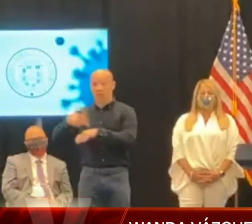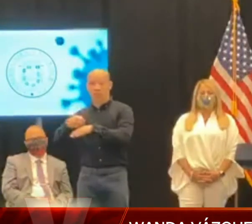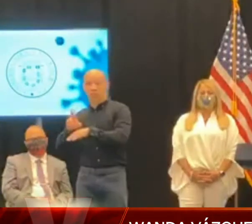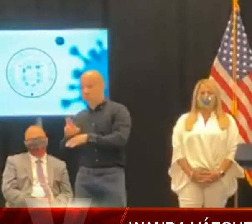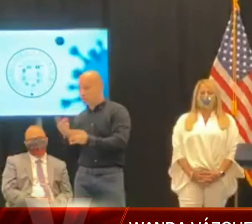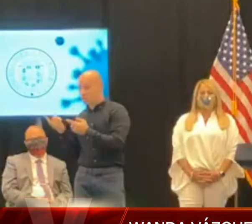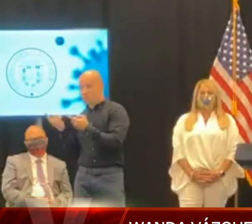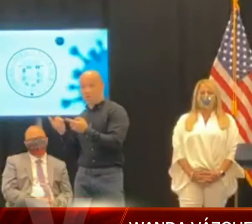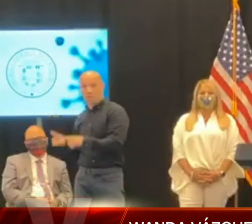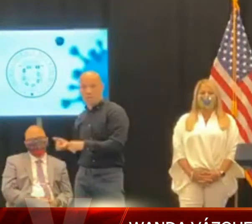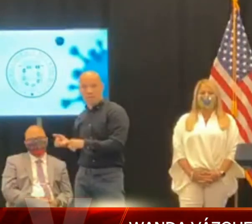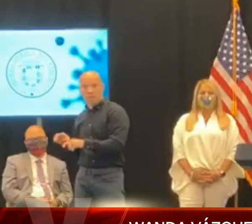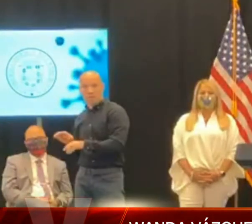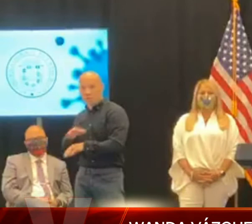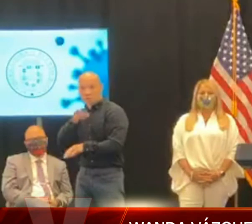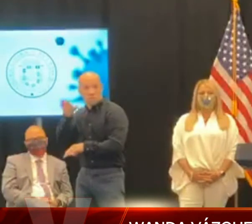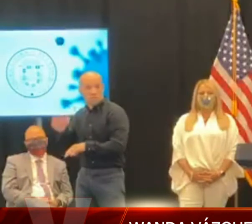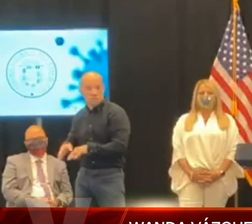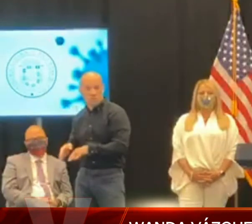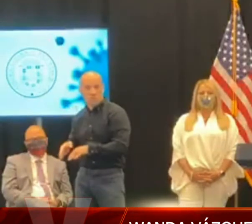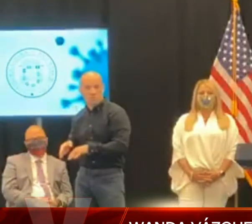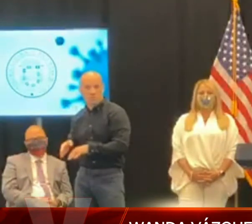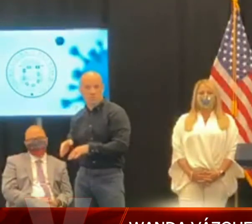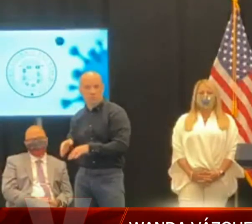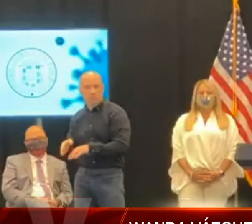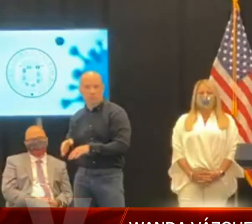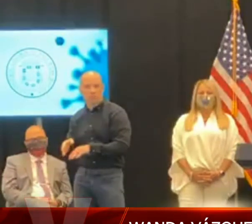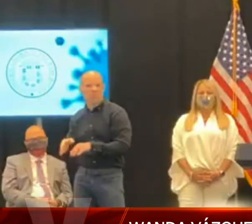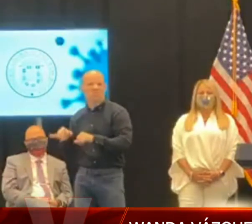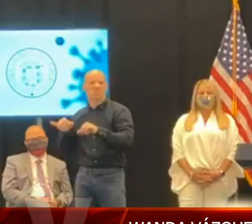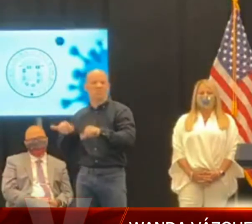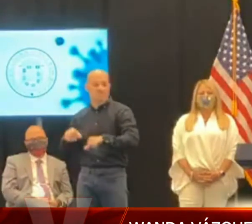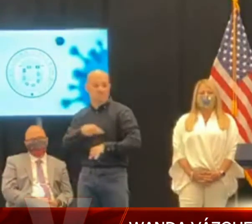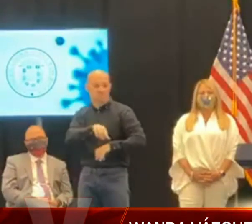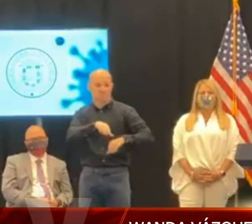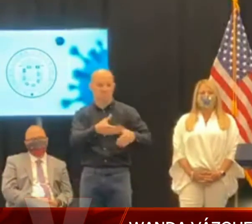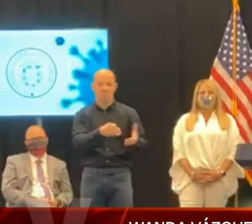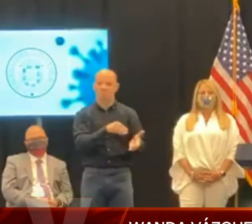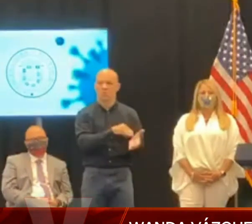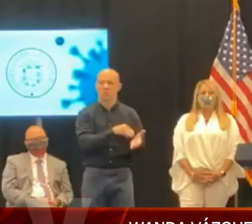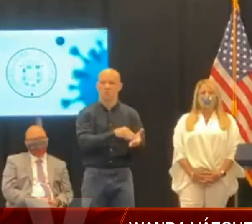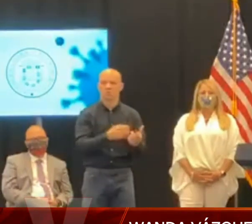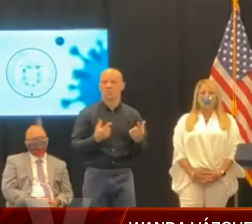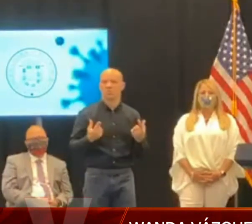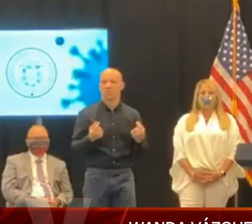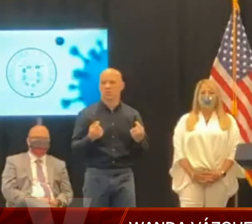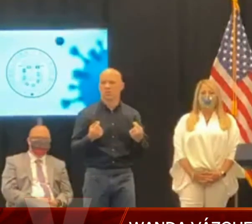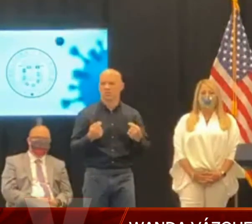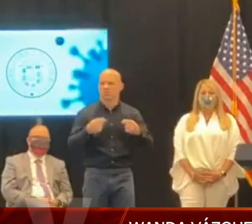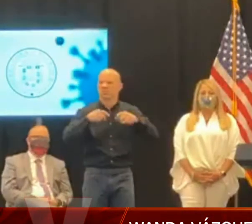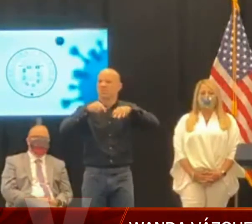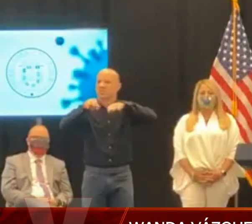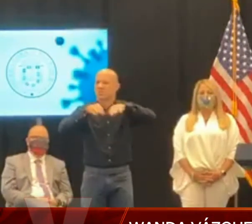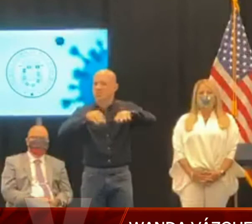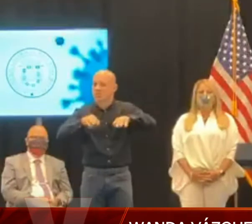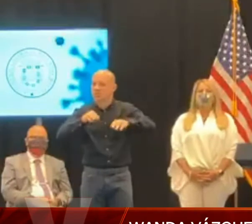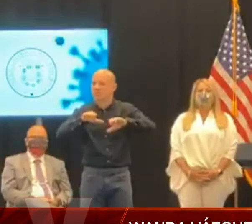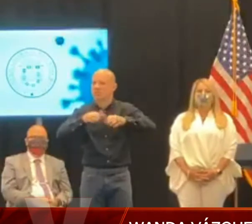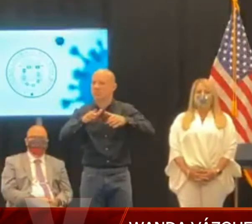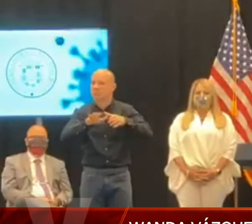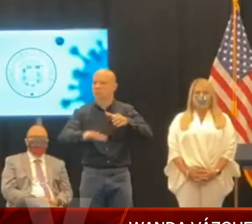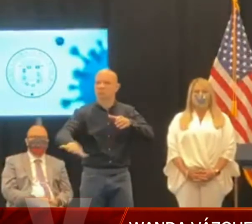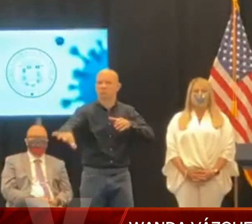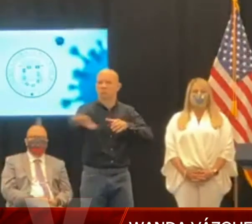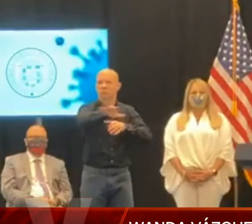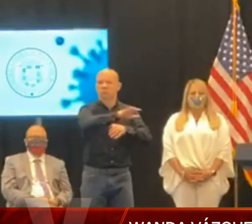afirmar que el Task Force Médico ha podido educar al pueblo y, de esta forma, prepararlo a